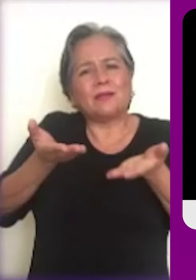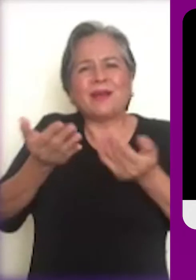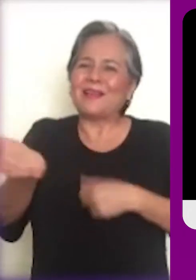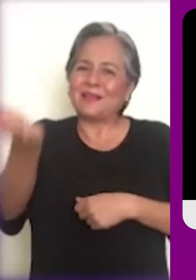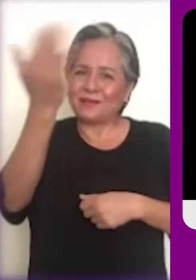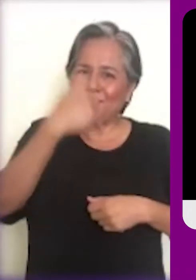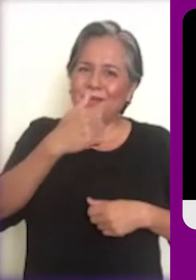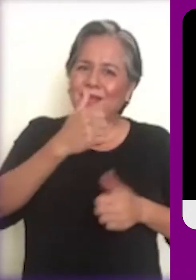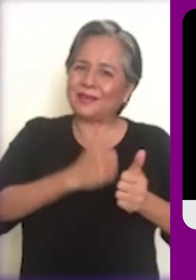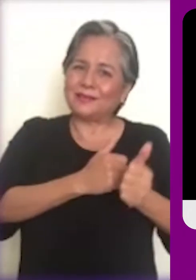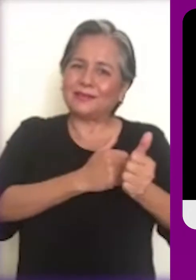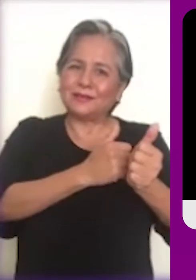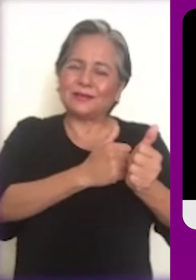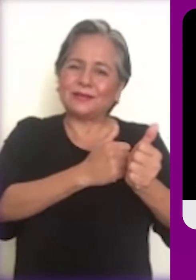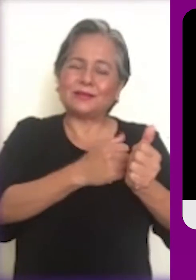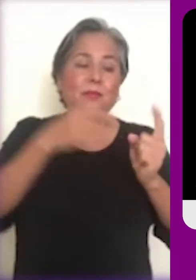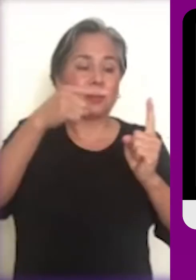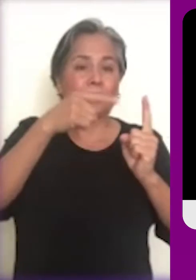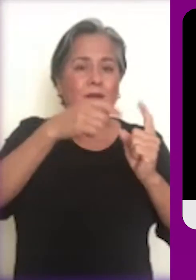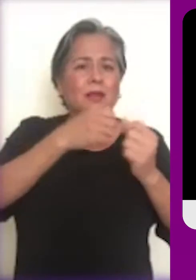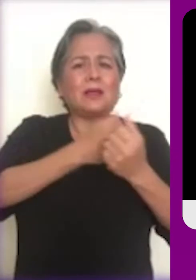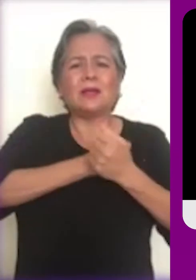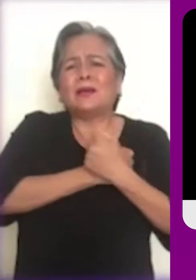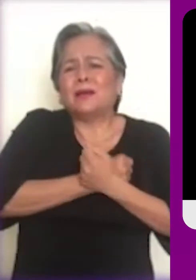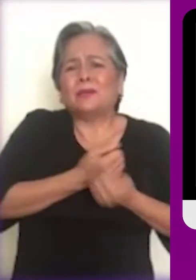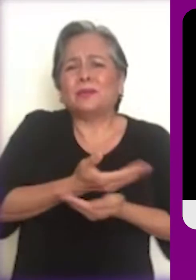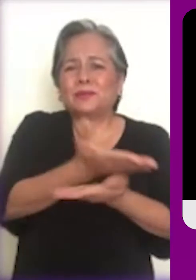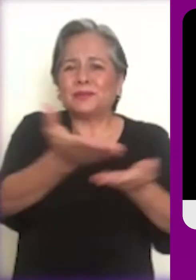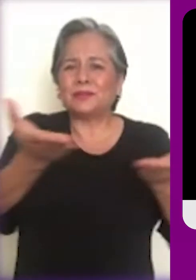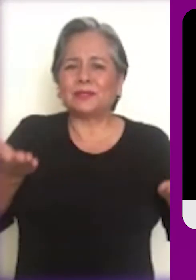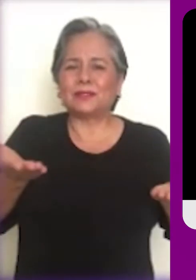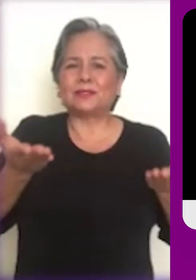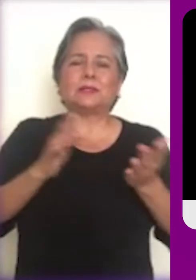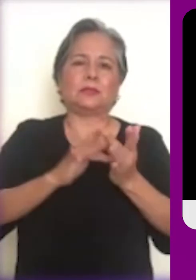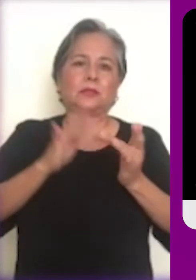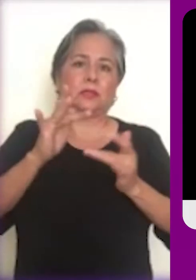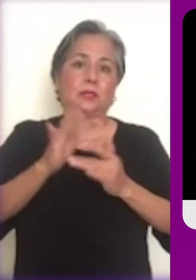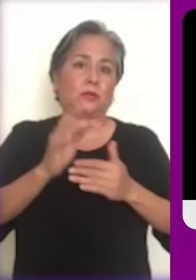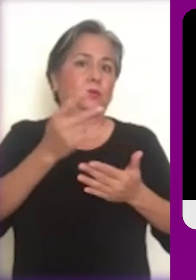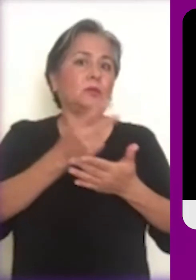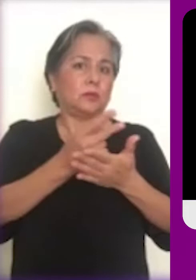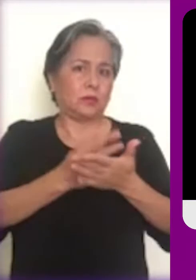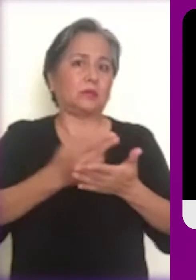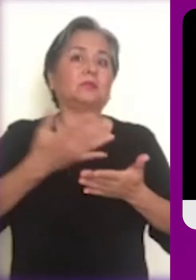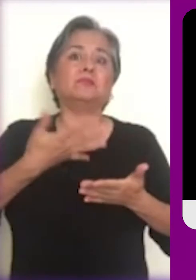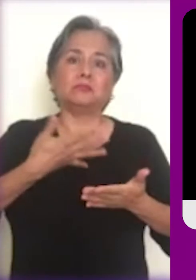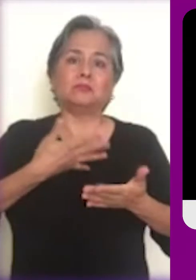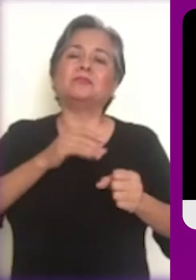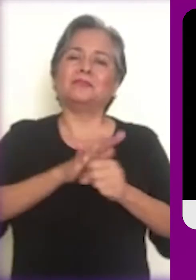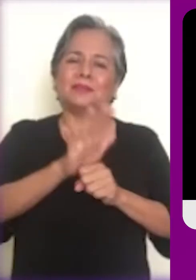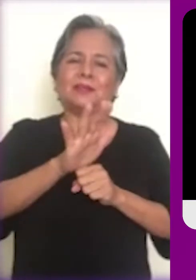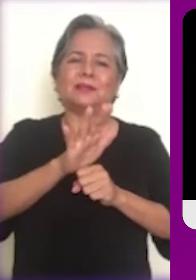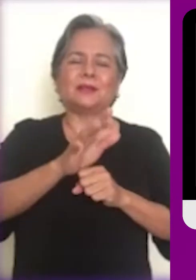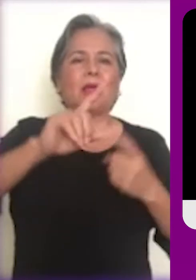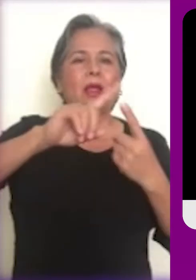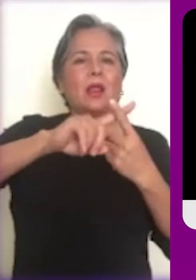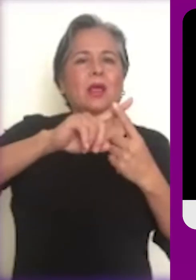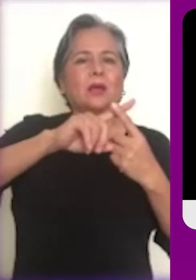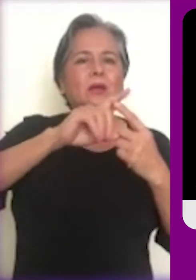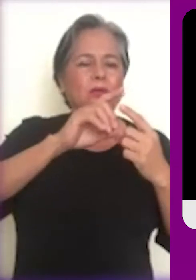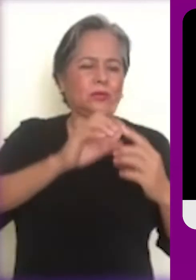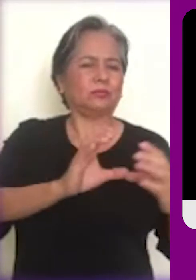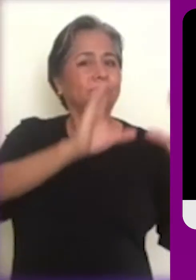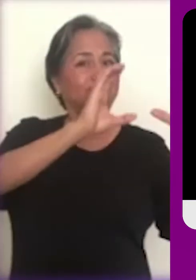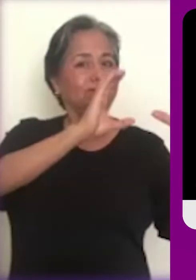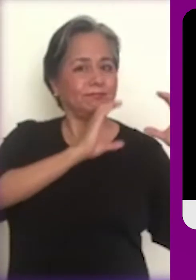Y nos alienta a levantarnos y a seguirlo. Tomar la cruz es su propuesta.